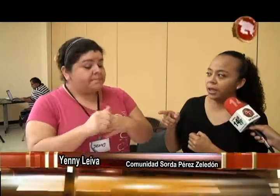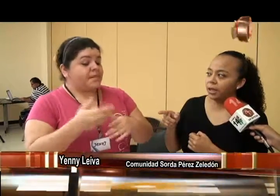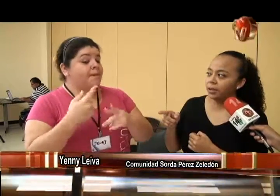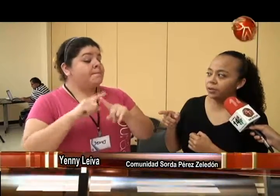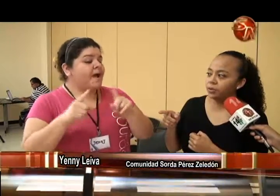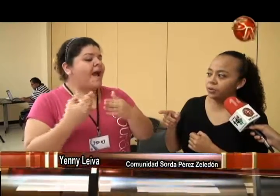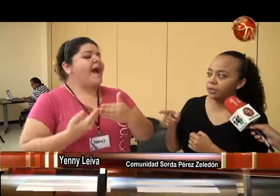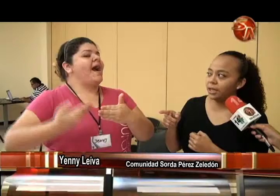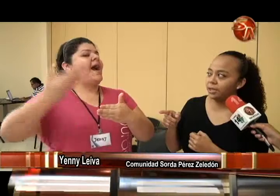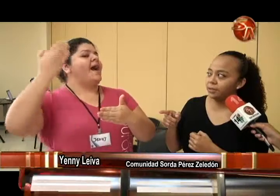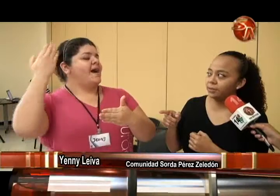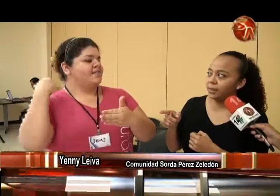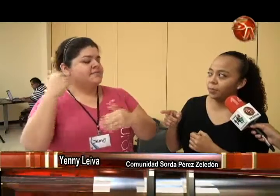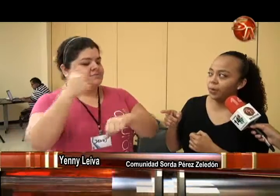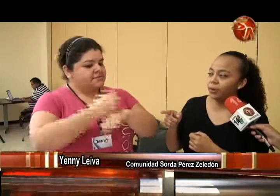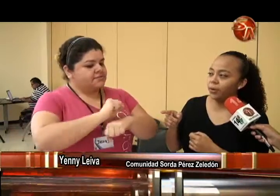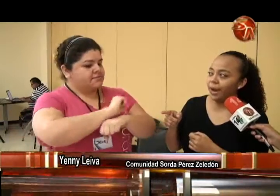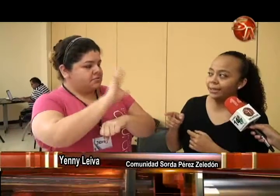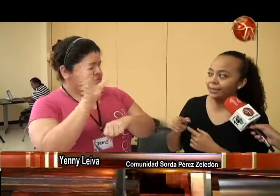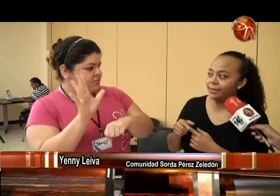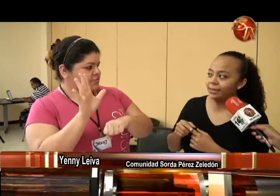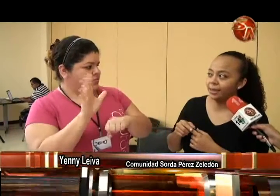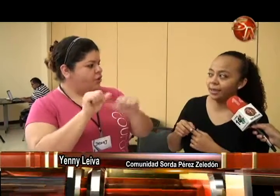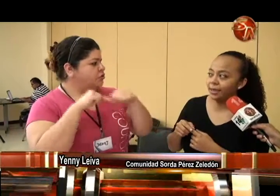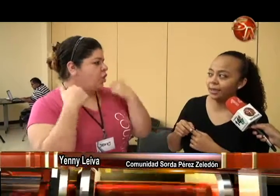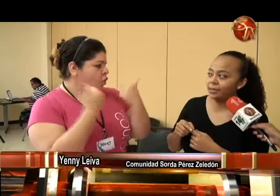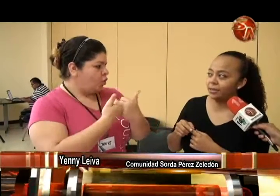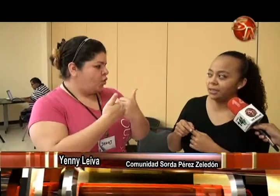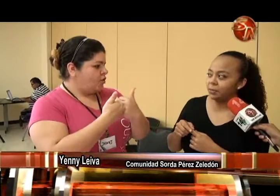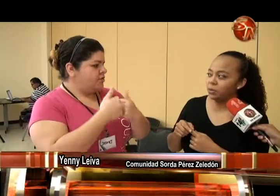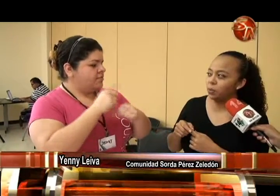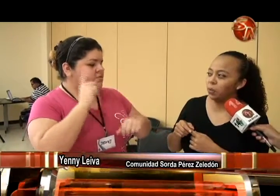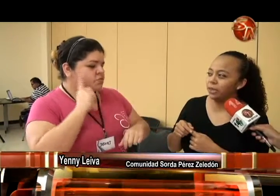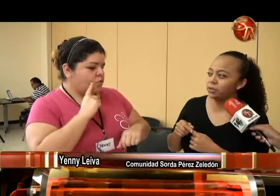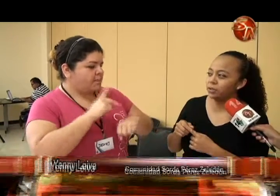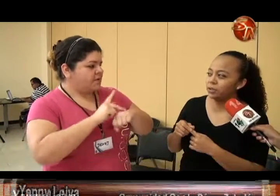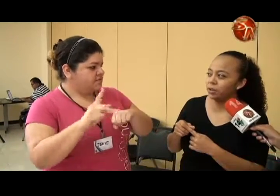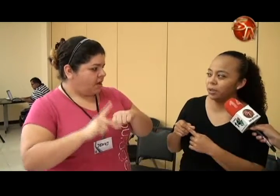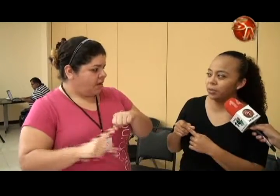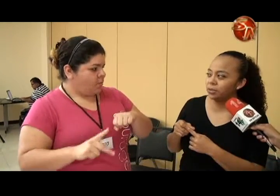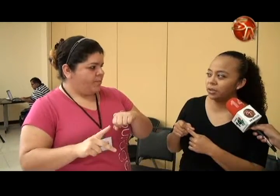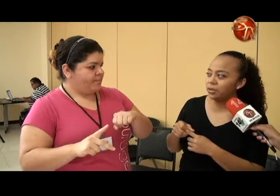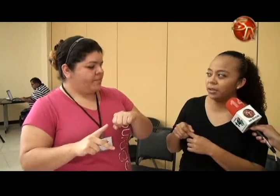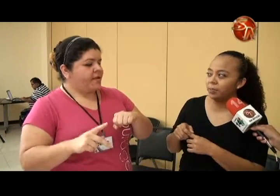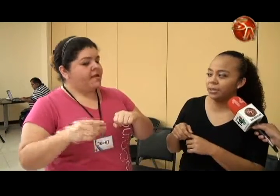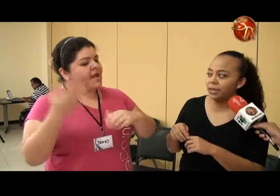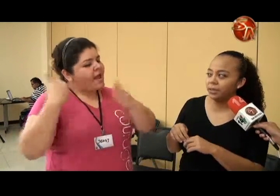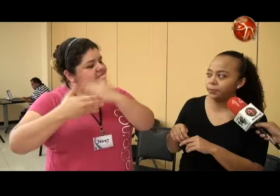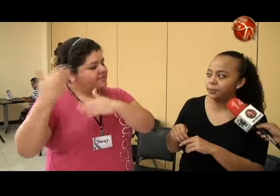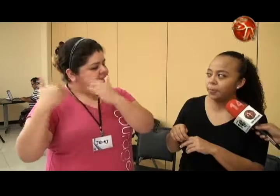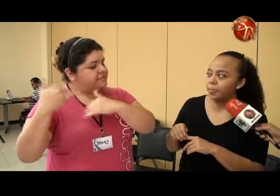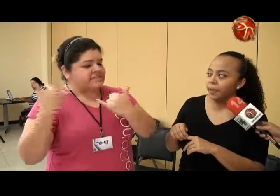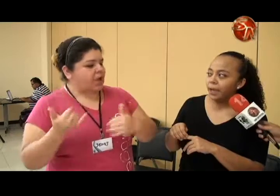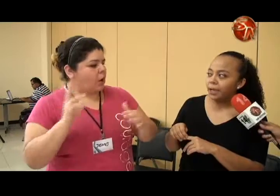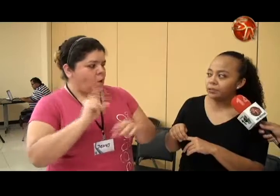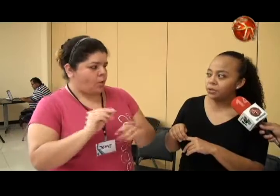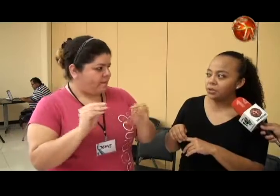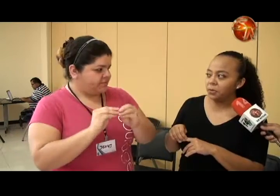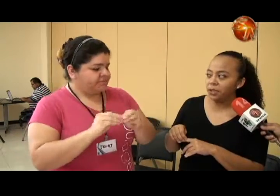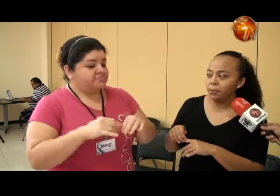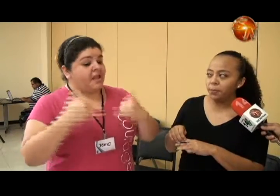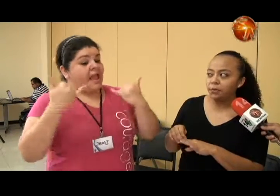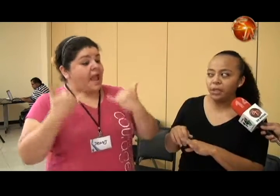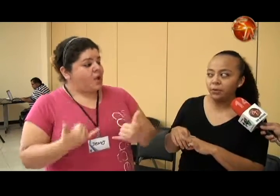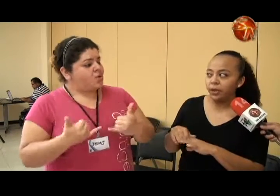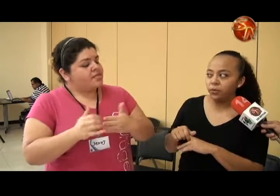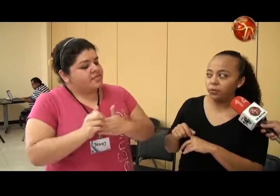somos guías, pero antes establecimos como una asociación de personas sordas de Pérez Celedón, hace